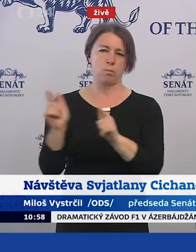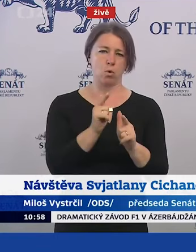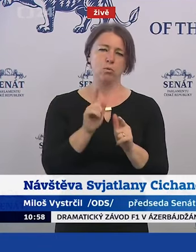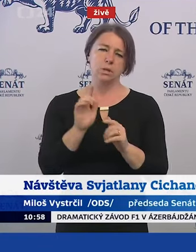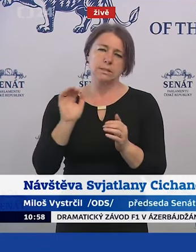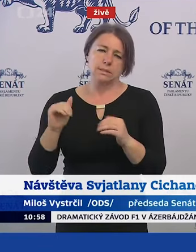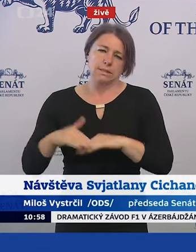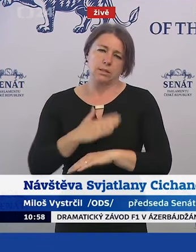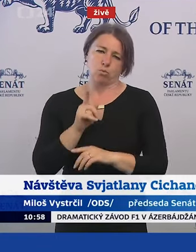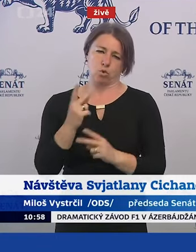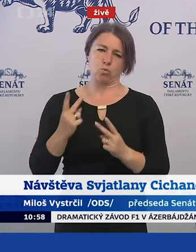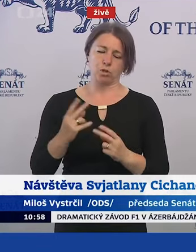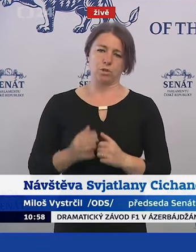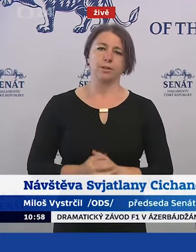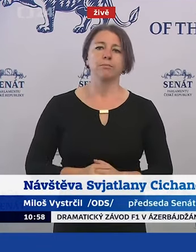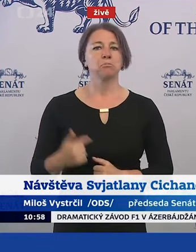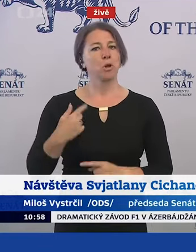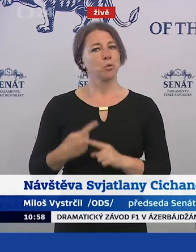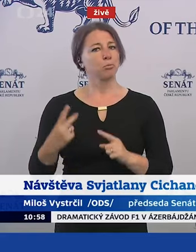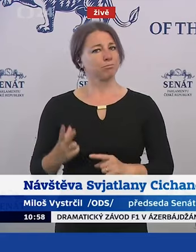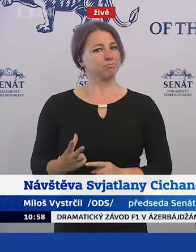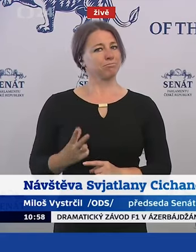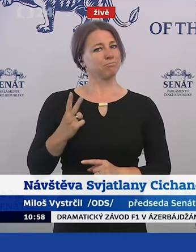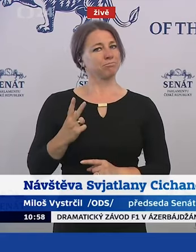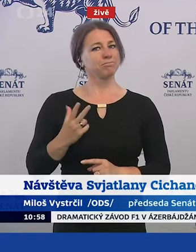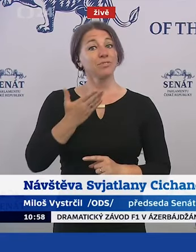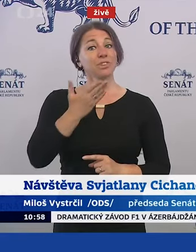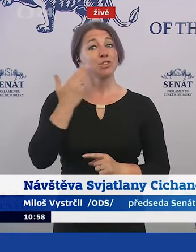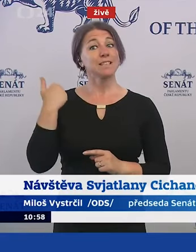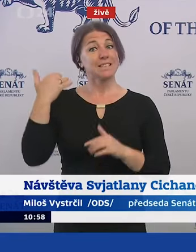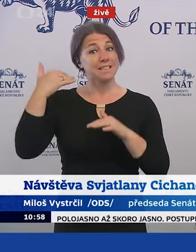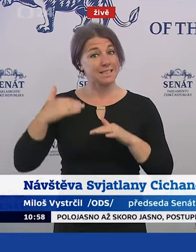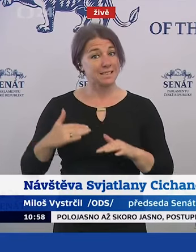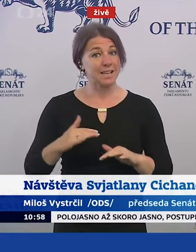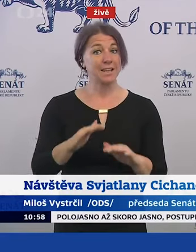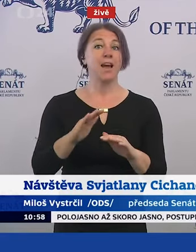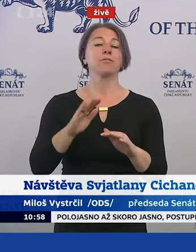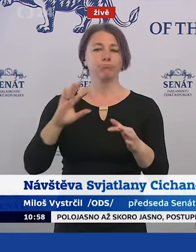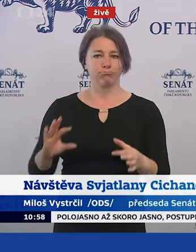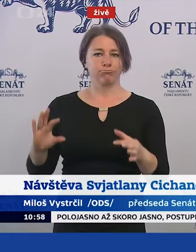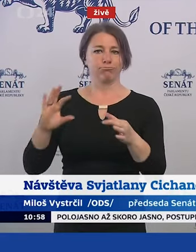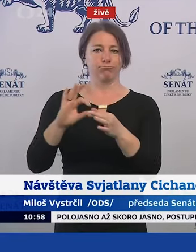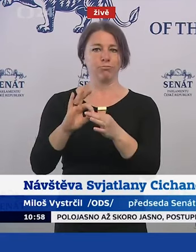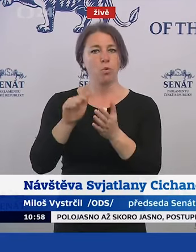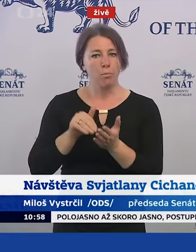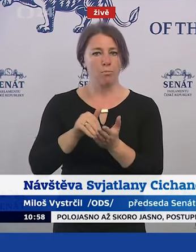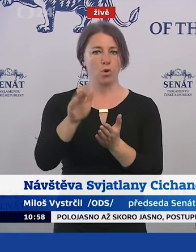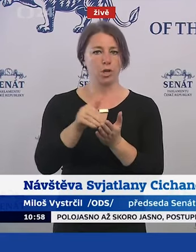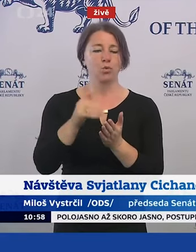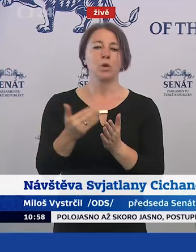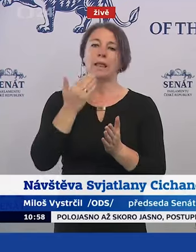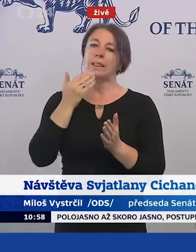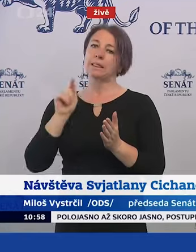A já jsem velmi hrdý na to, že Český Senát tímto navazuje na zahraniční politiku, kterou prezentoval zejména